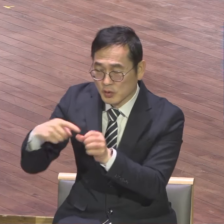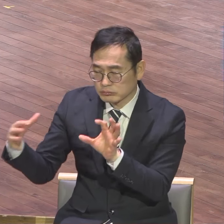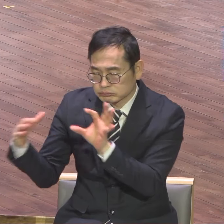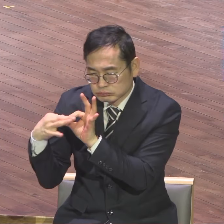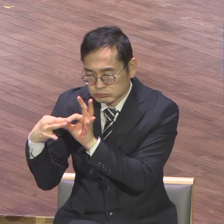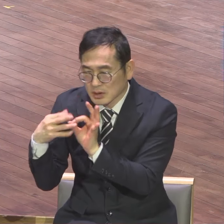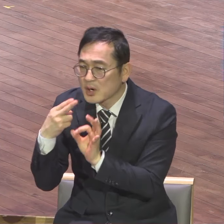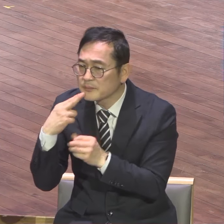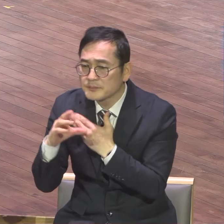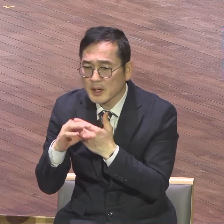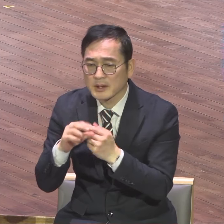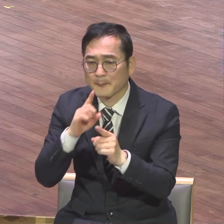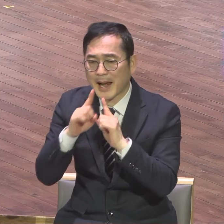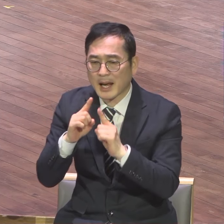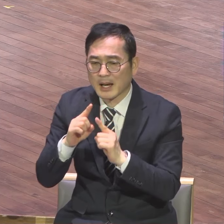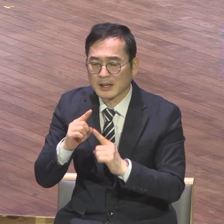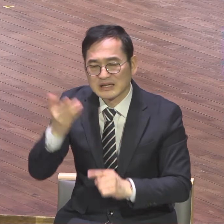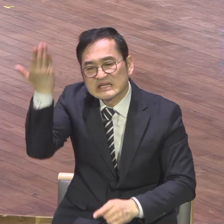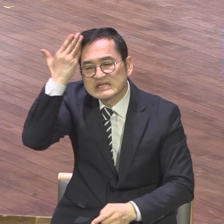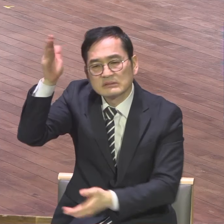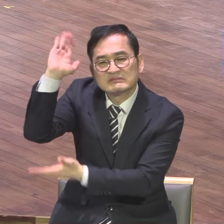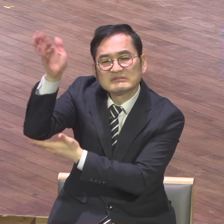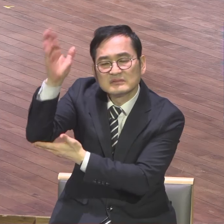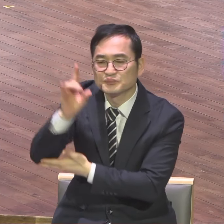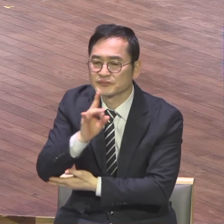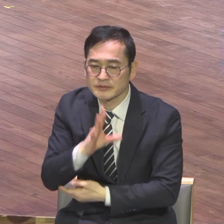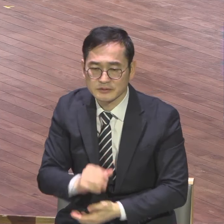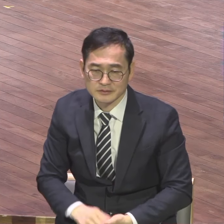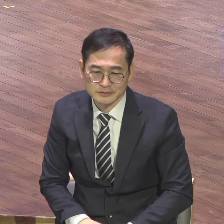영적 강단의 영적 흐름을 잘 못하면 딴짓을 합니다 딴 말합니다